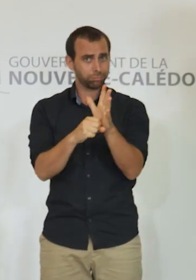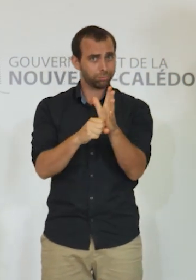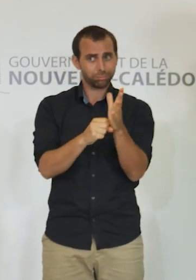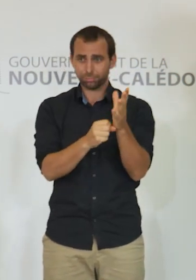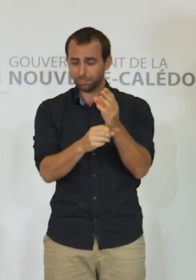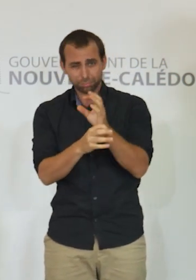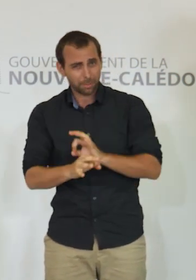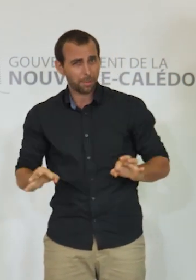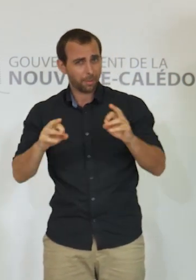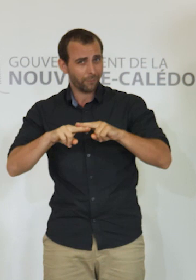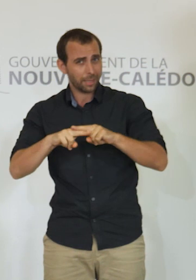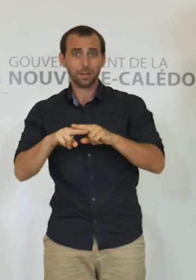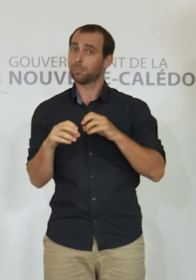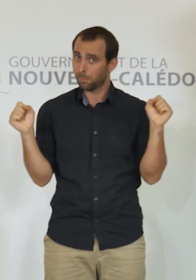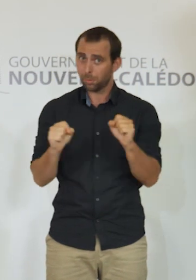possible.